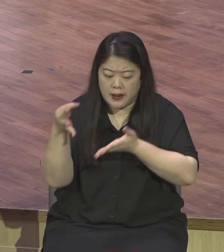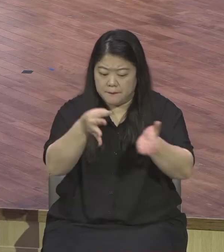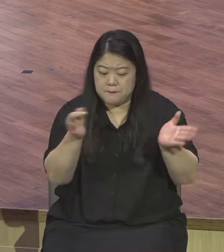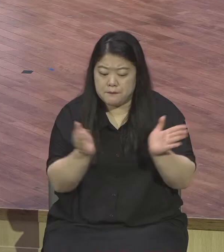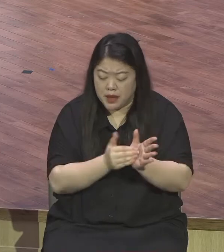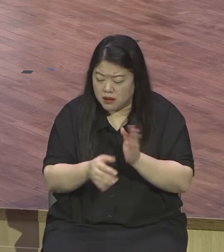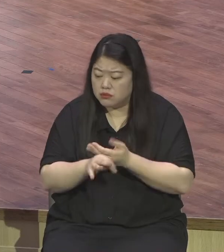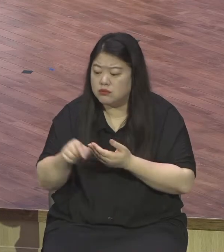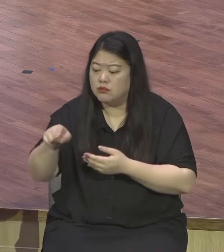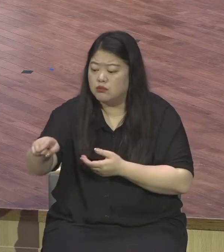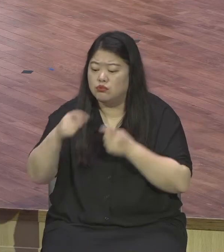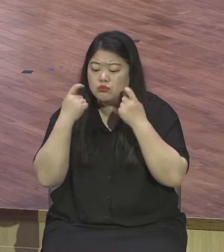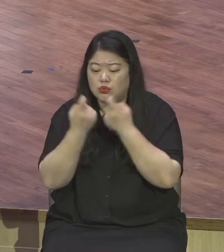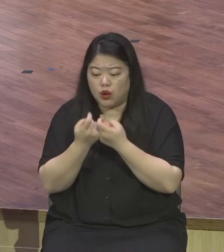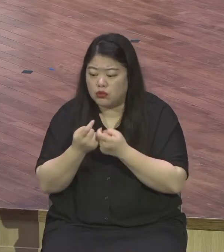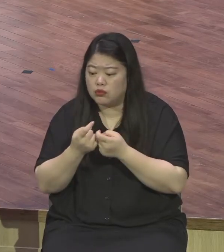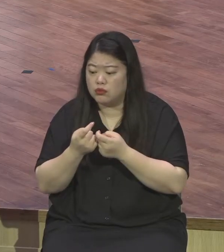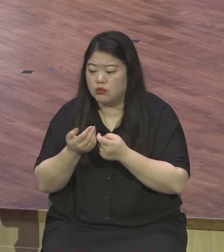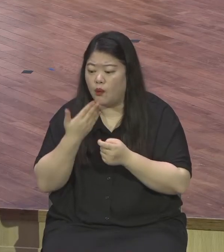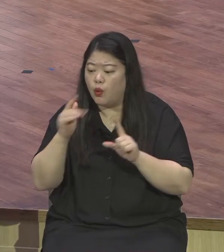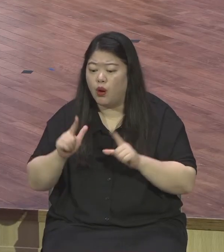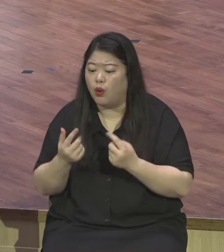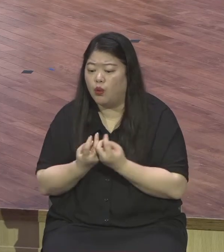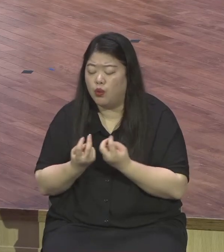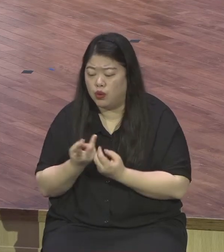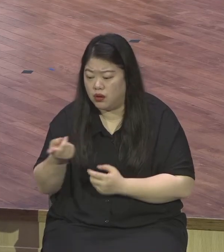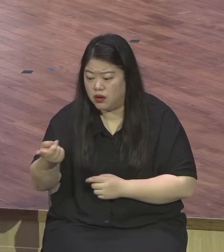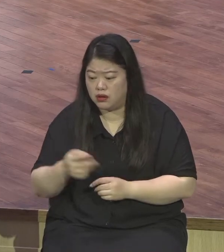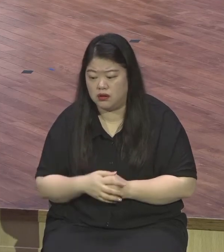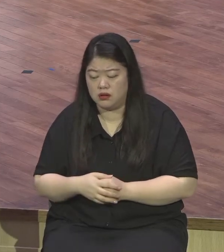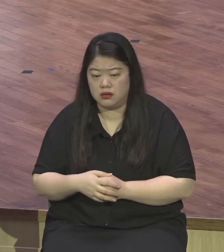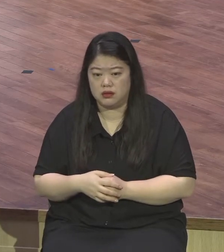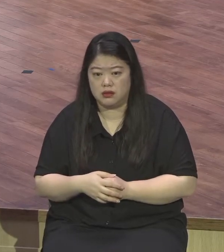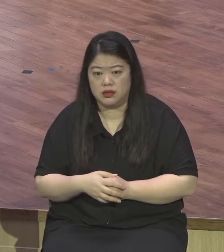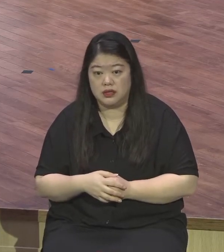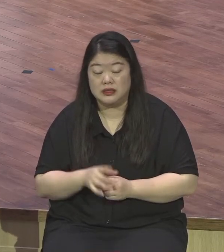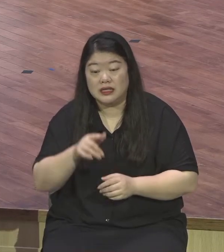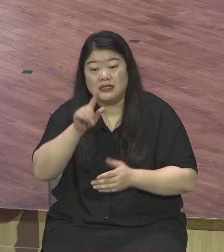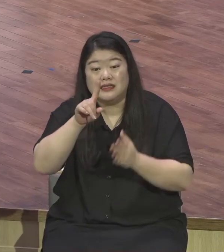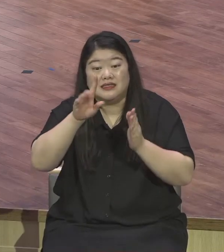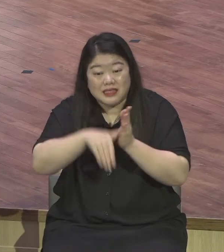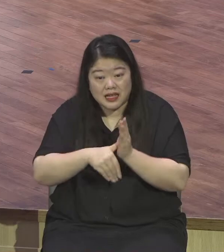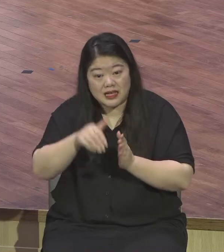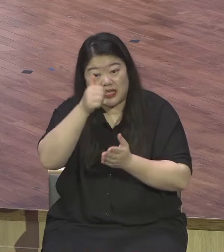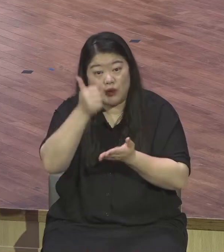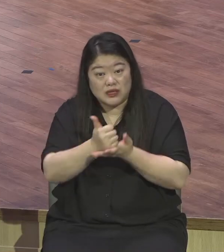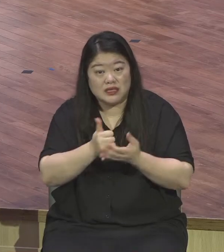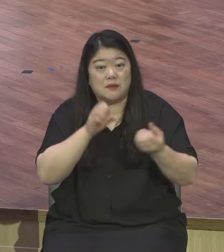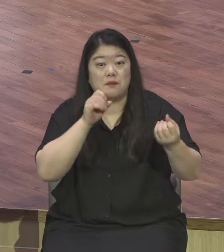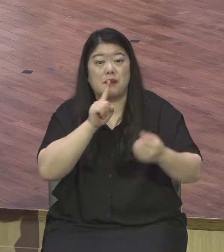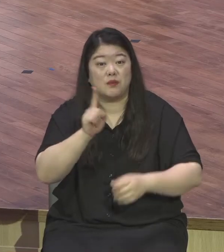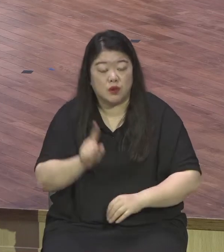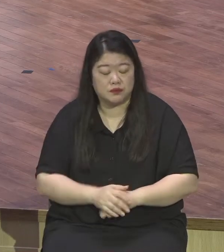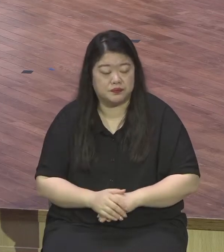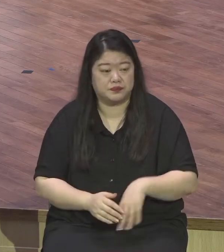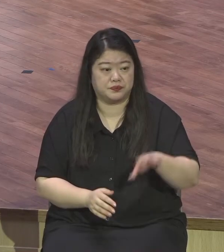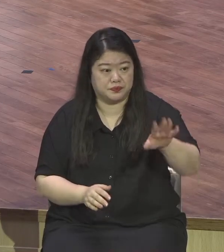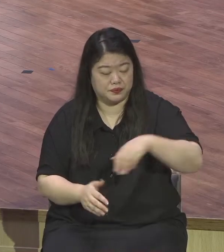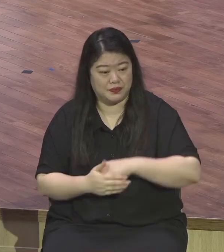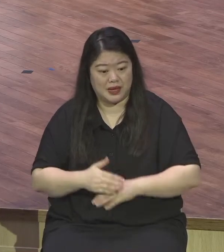헌신도 아닌데 주인 행시할 거 아니에요 목에 힘주면서 내가 빠지야 목사님 목회에 돈 됩니다